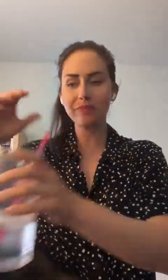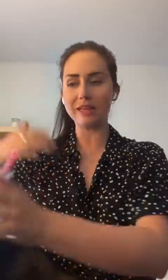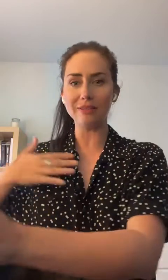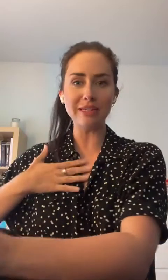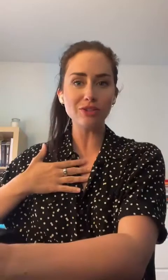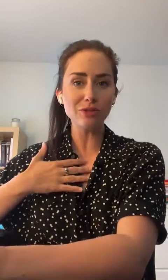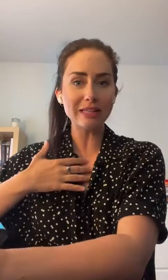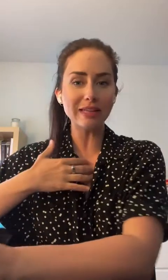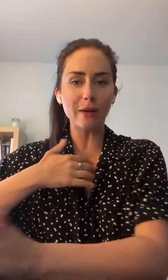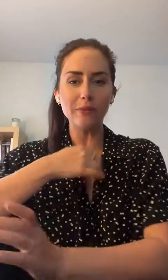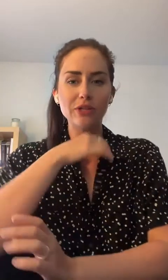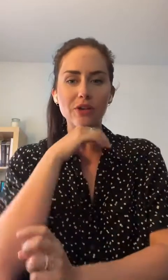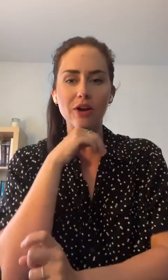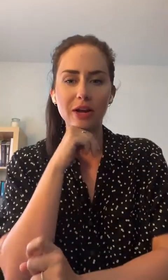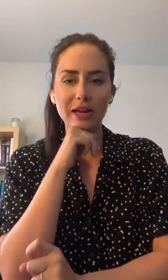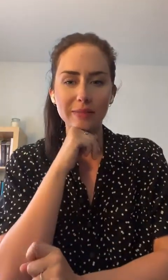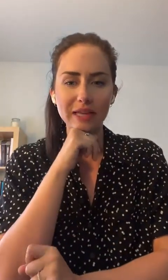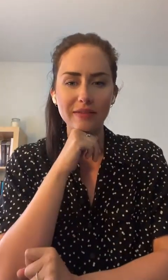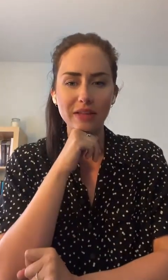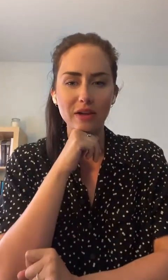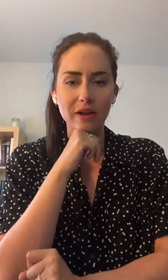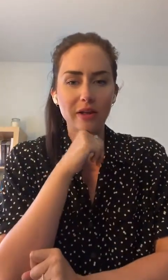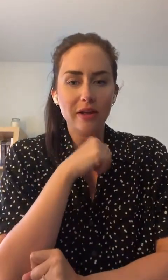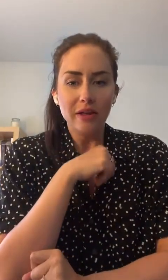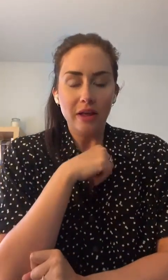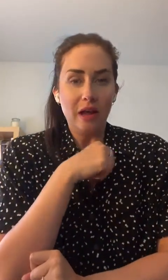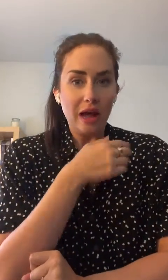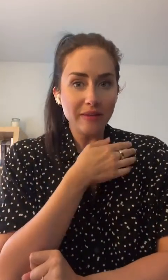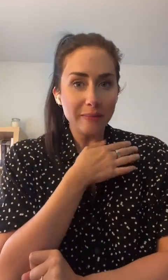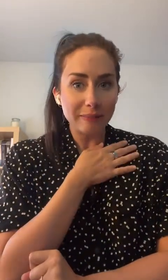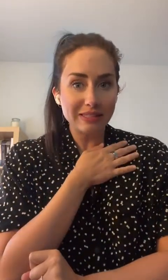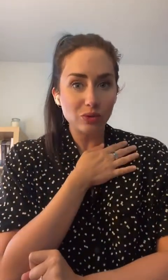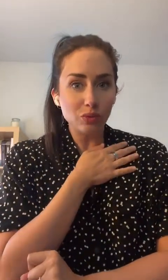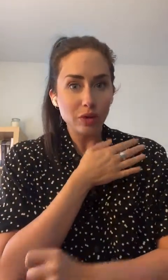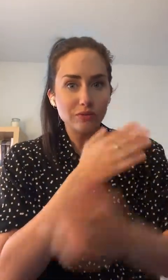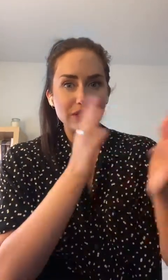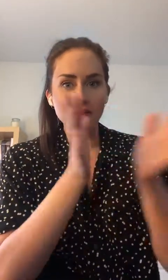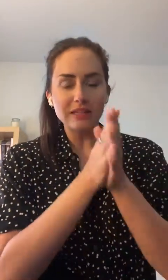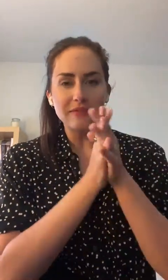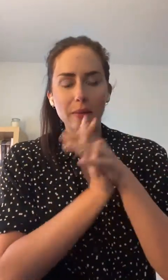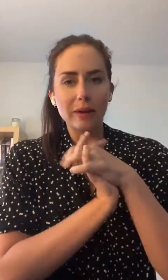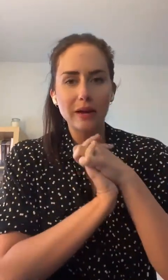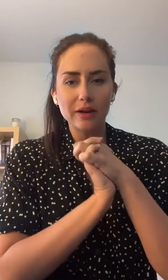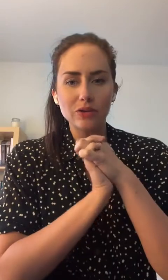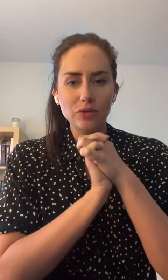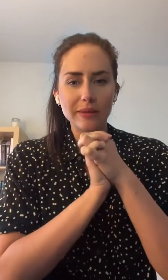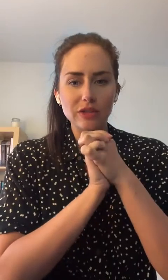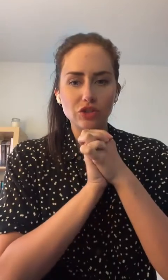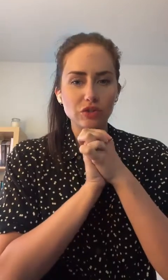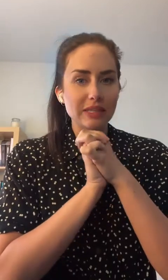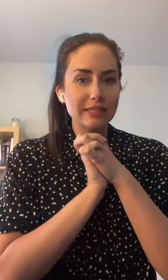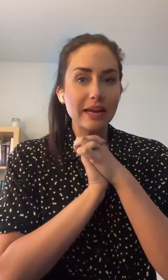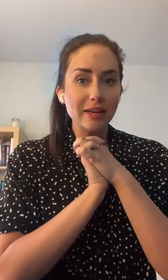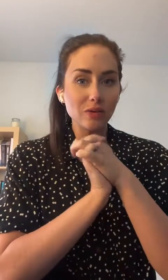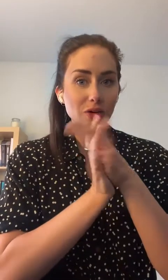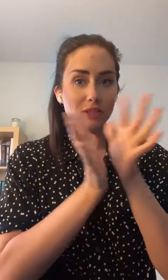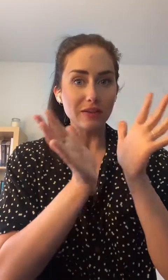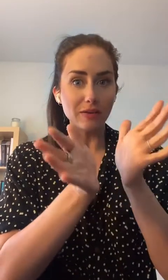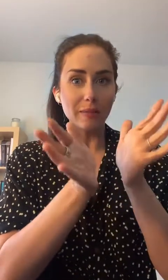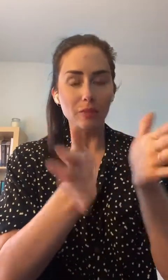mais est-ce que je m'hydrate un peu? J'ai encore de la matière avec ma petite toux, comme vous savez, ça fait à peu près deux semaines que je tousse sans arrêt, donc là, ça va vraiment